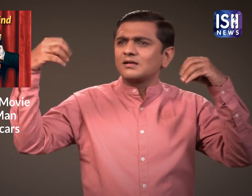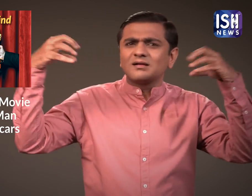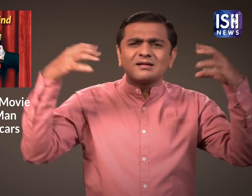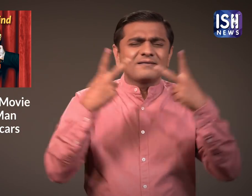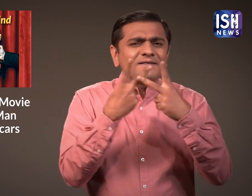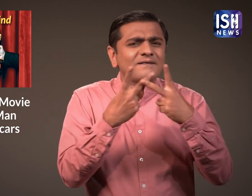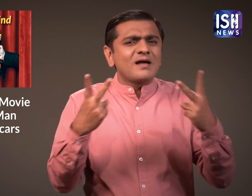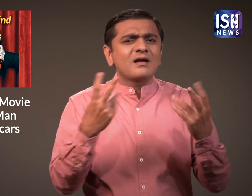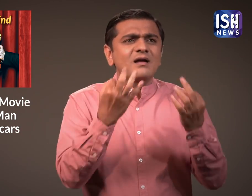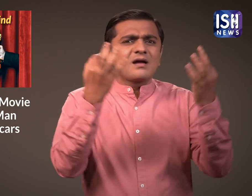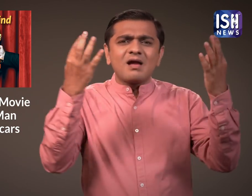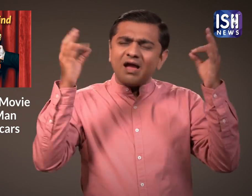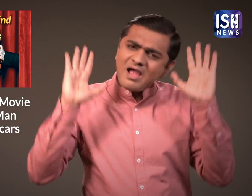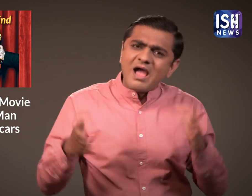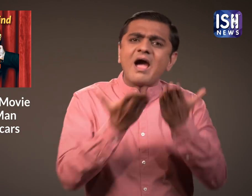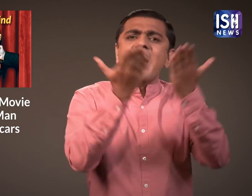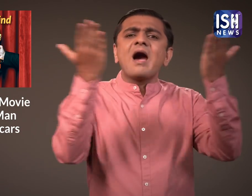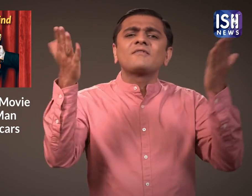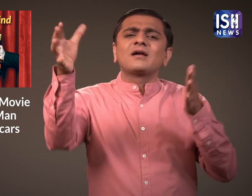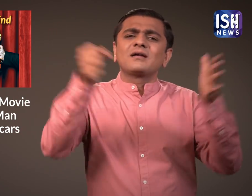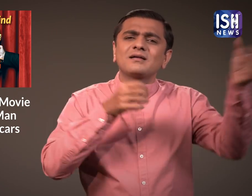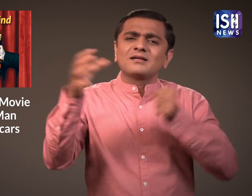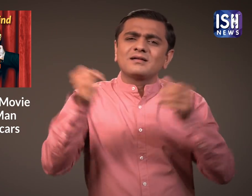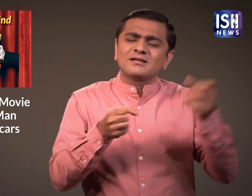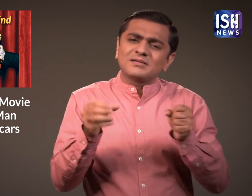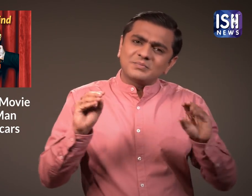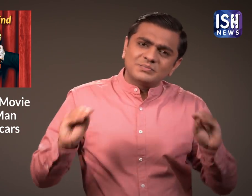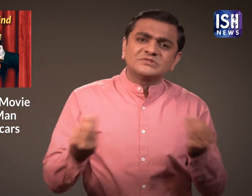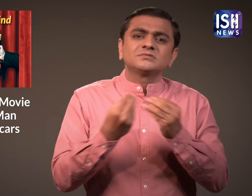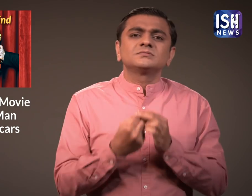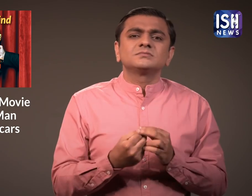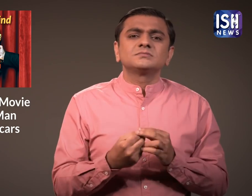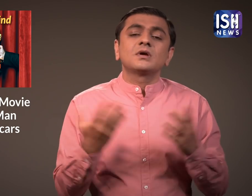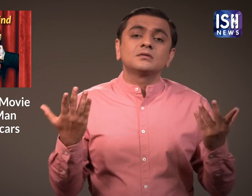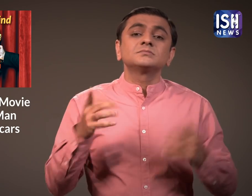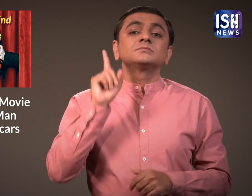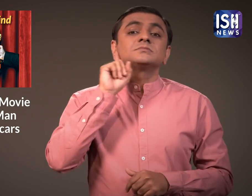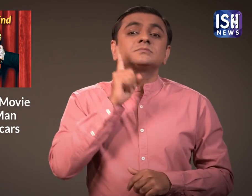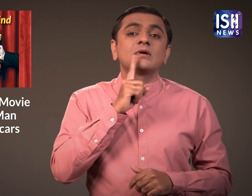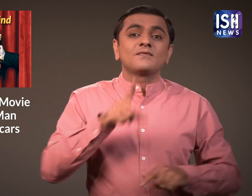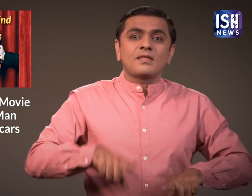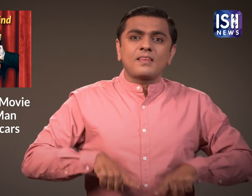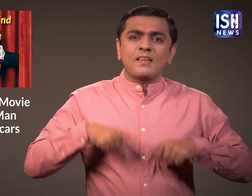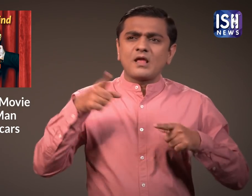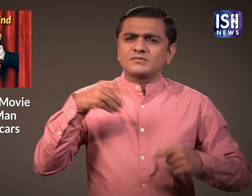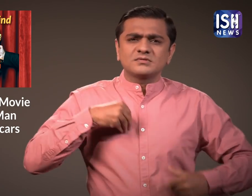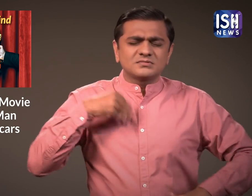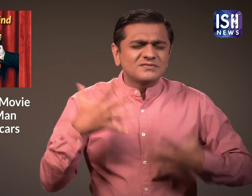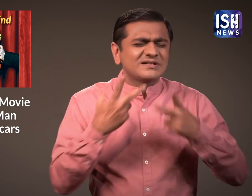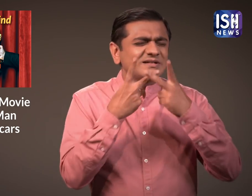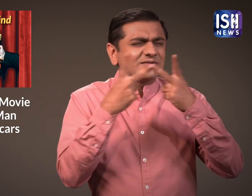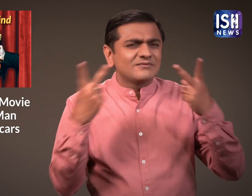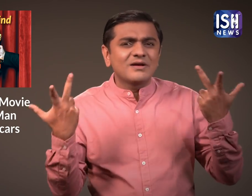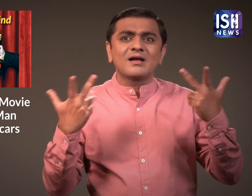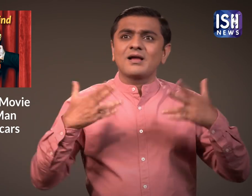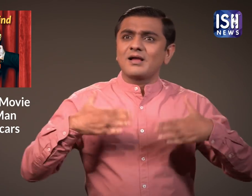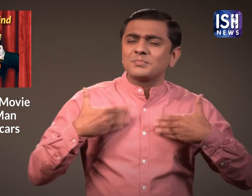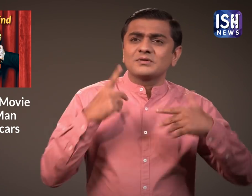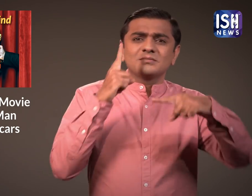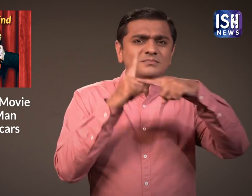Technicians आधी है। इसलिए उन्हें शामिल किया जाना चाहिए। जब एक कर्णबदीर व्रक्ति को कर्णबदीर की भूमिका के लिए